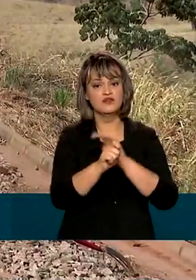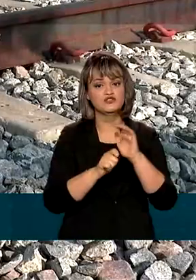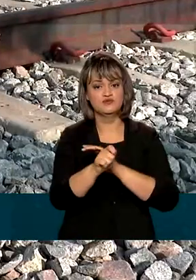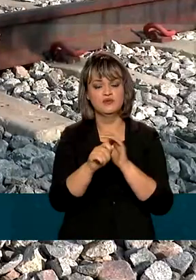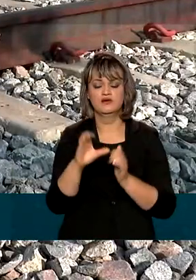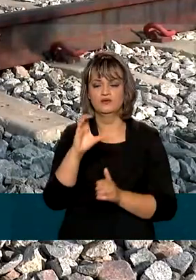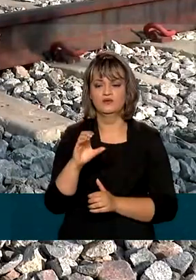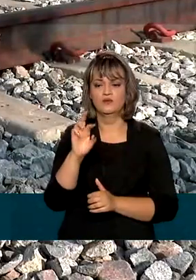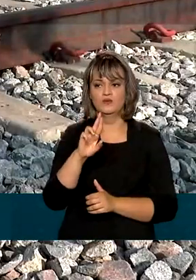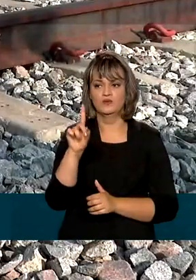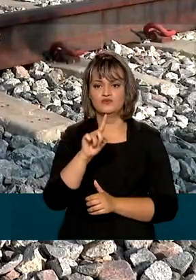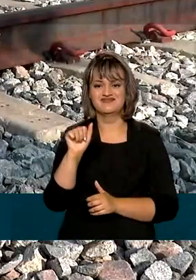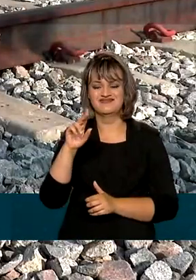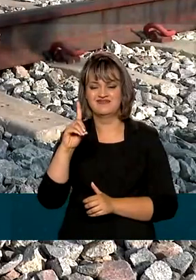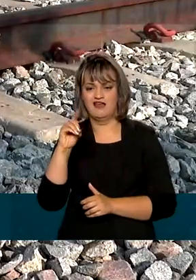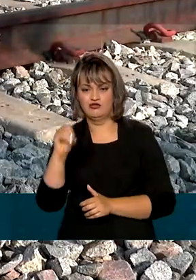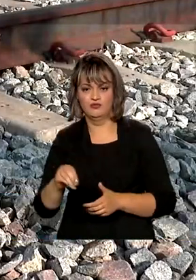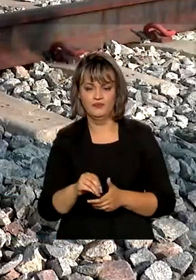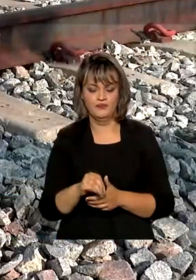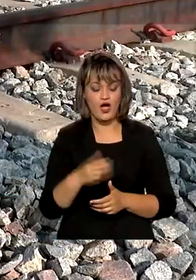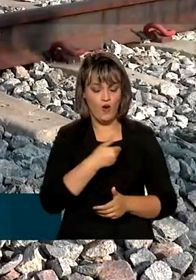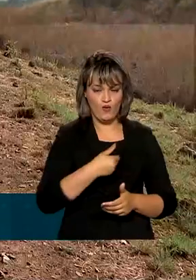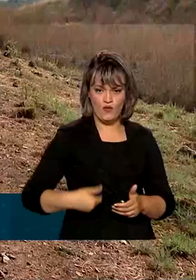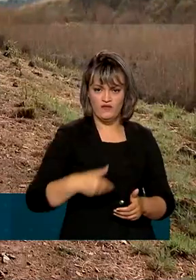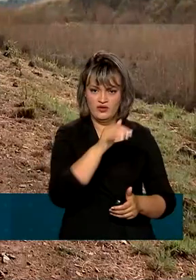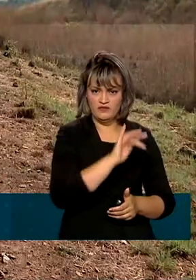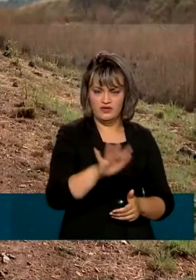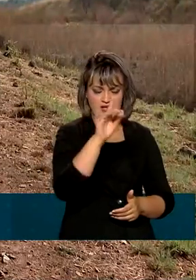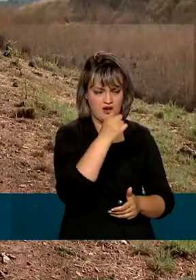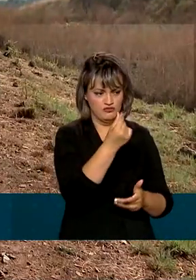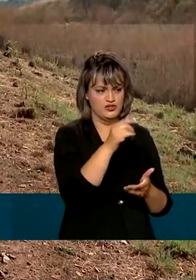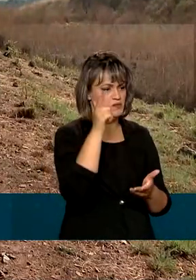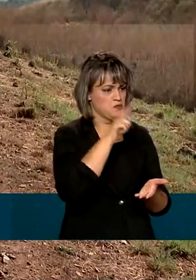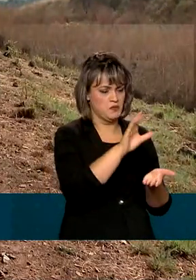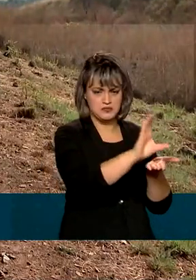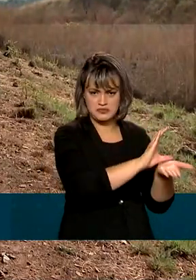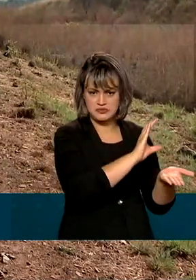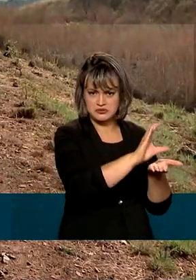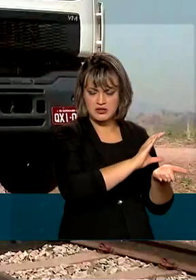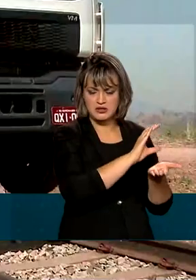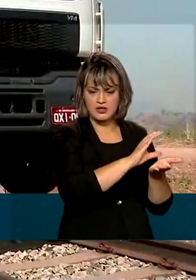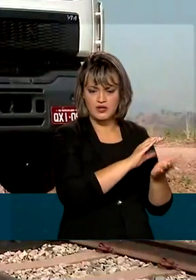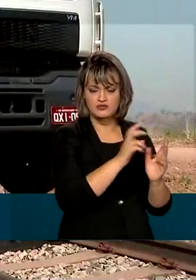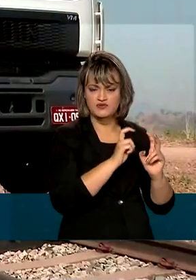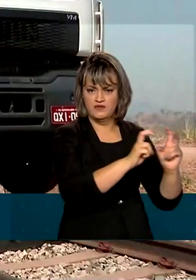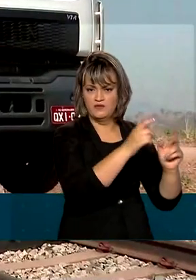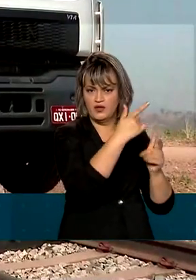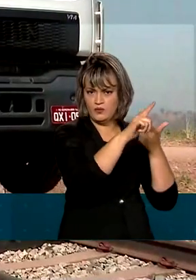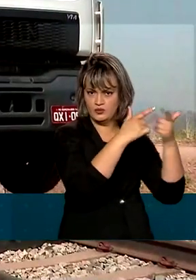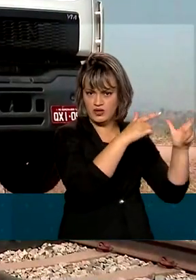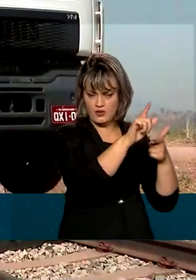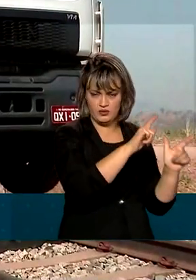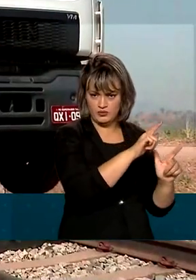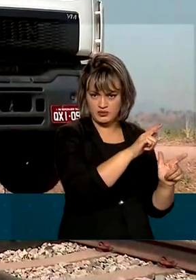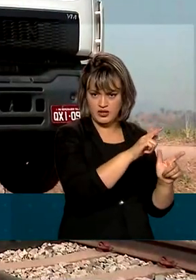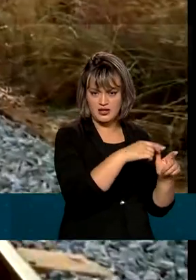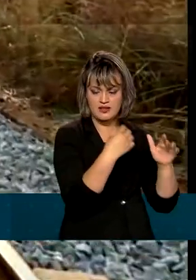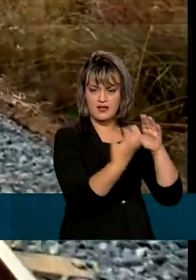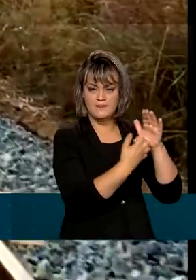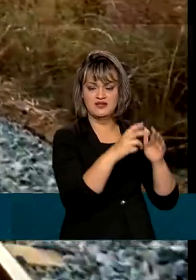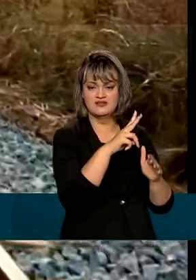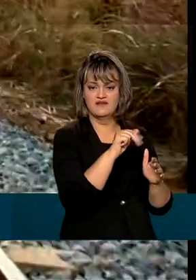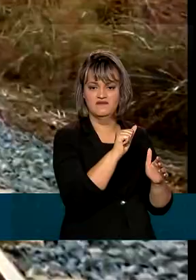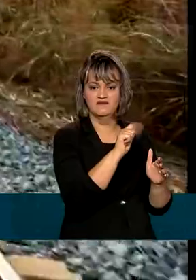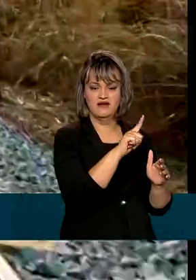Cruzado, o dinheiro que seria arrecadado pelo governo federal, com outorga de duas outras ferrovias operadas pela empresa Vale,